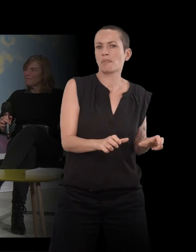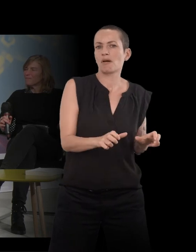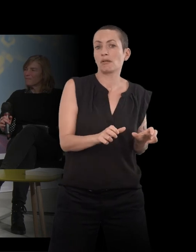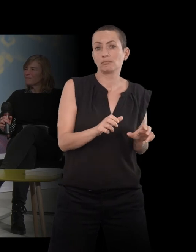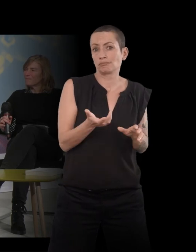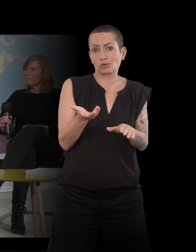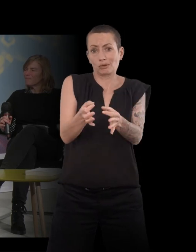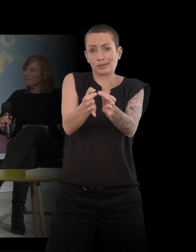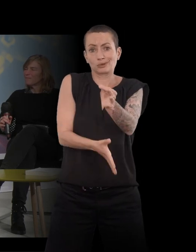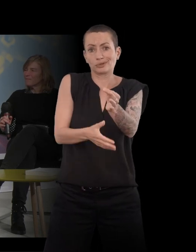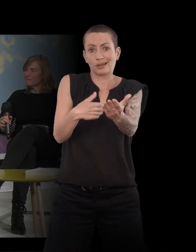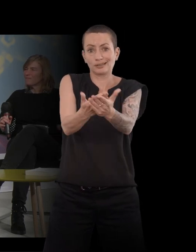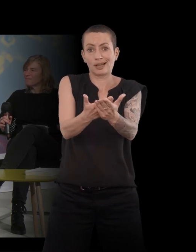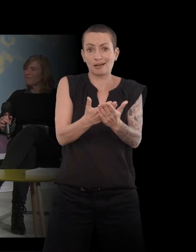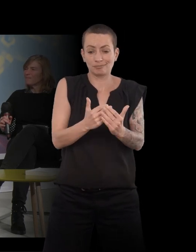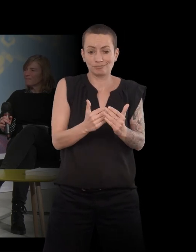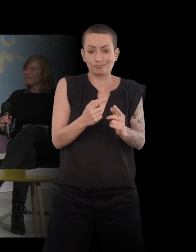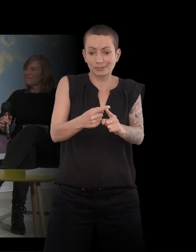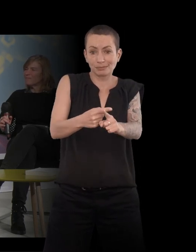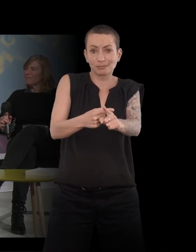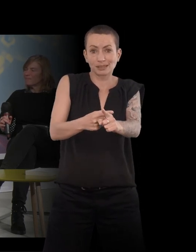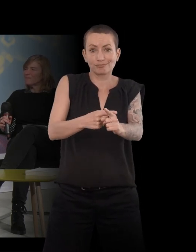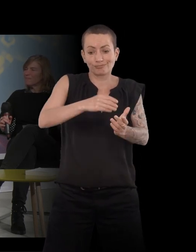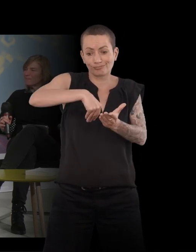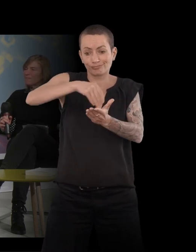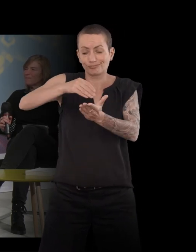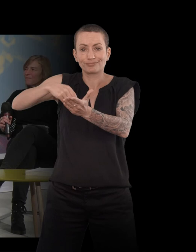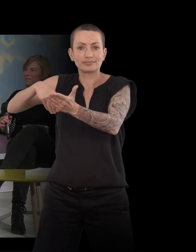ça, cette manière d'avancer. Les souvenirs m'arrivaient.